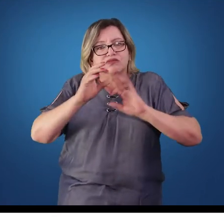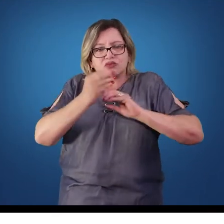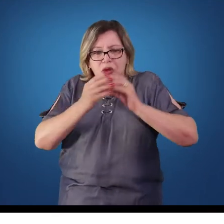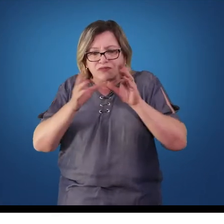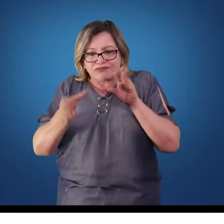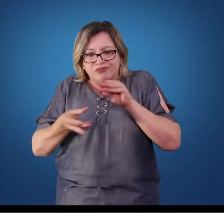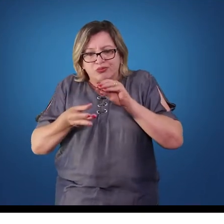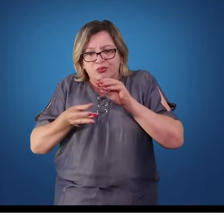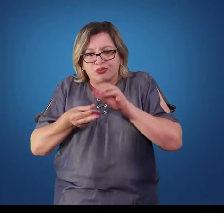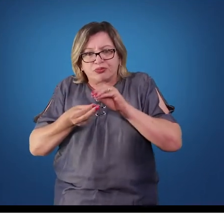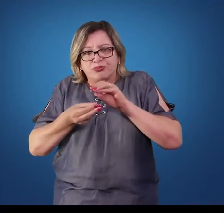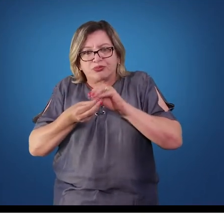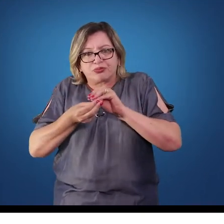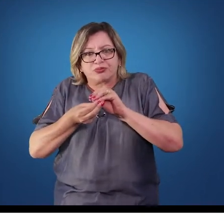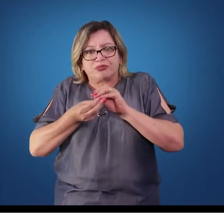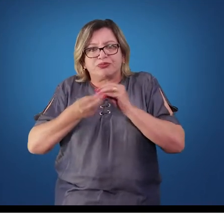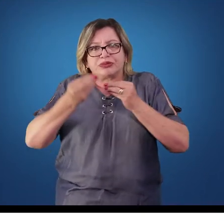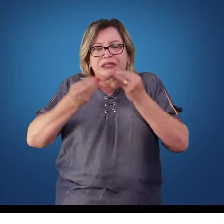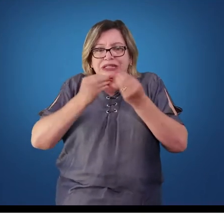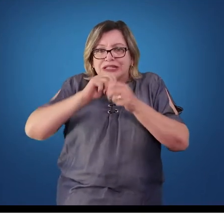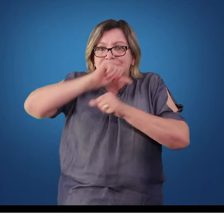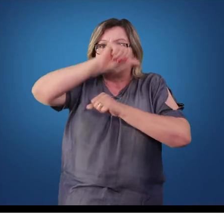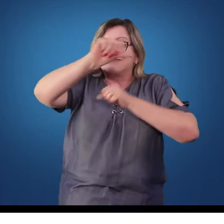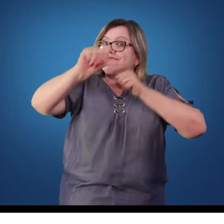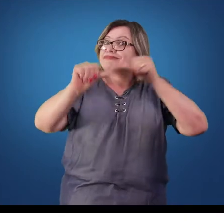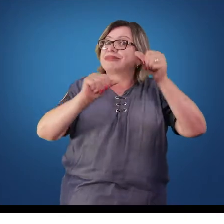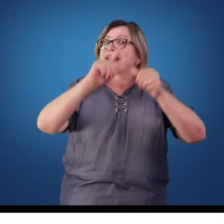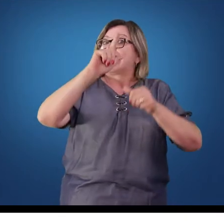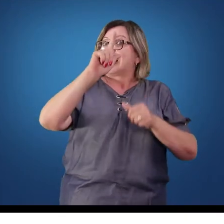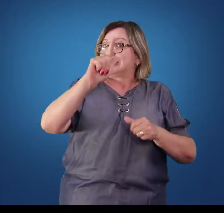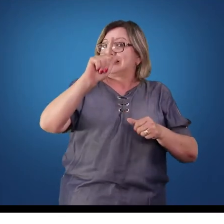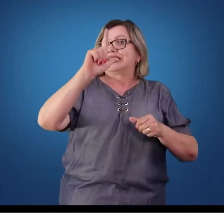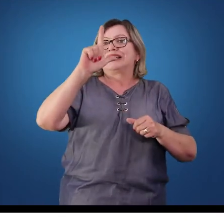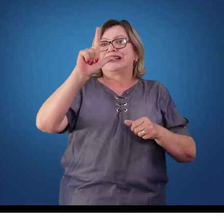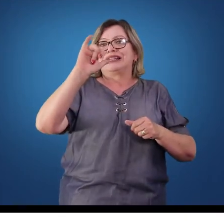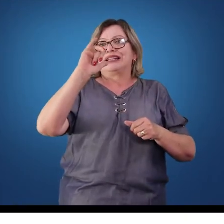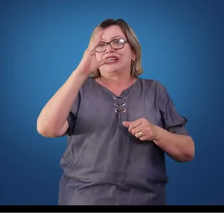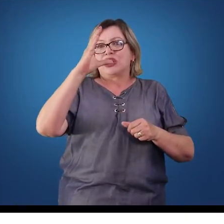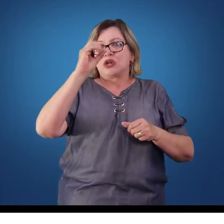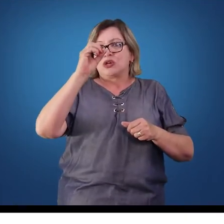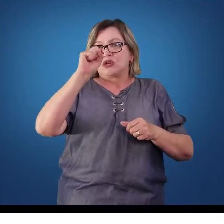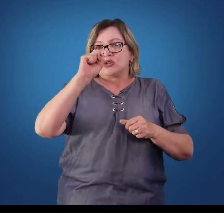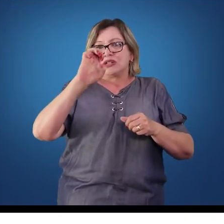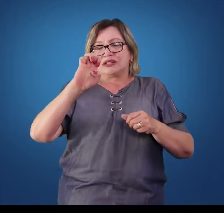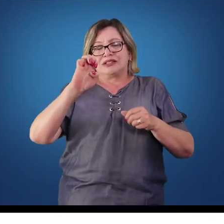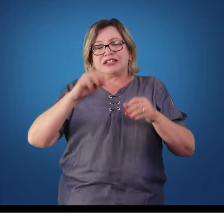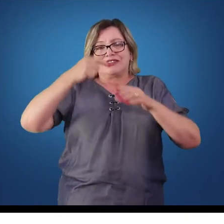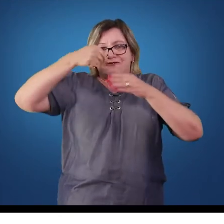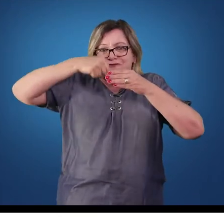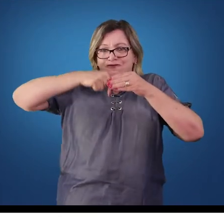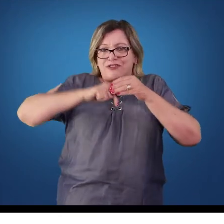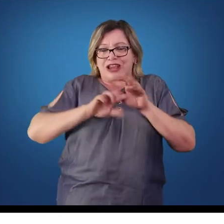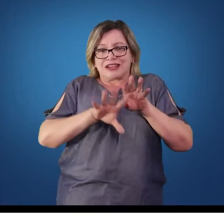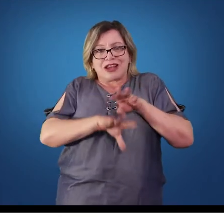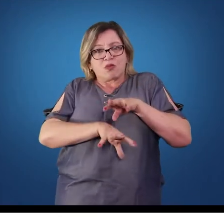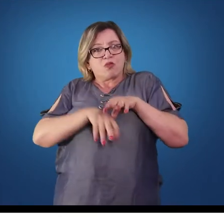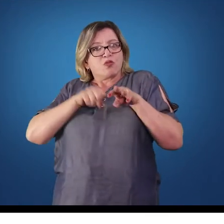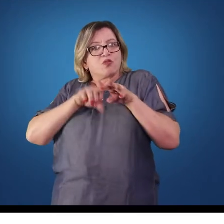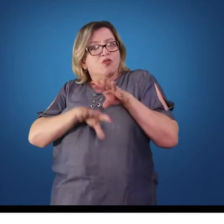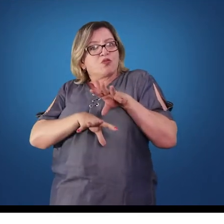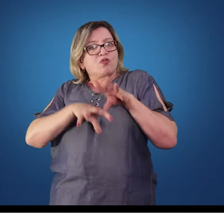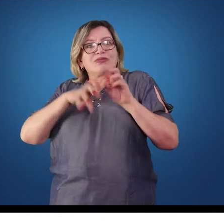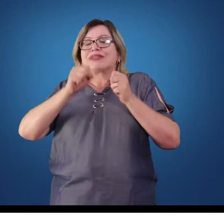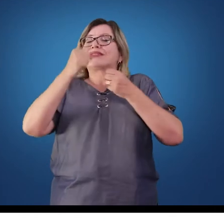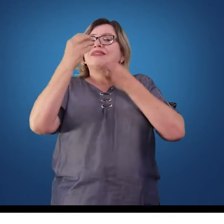reduzidos até a forma de glicose, chegando então nas paredes intestinais, sendo absorvido